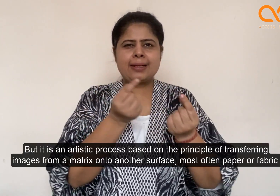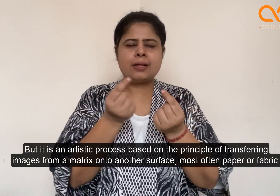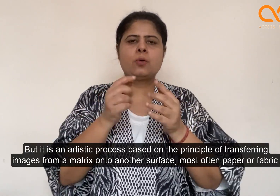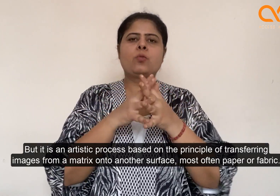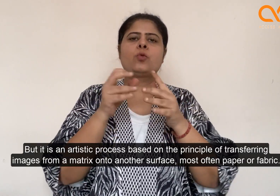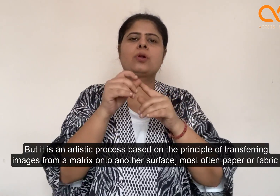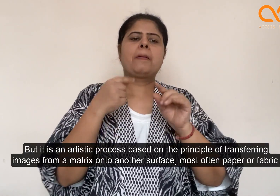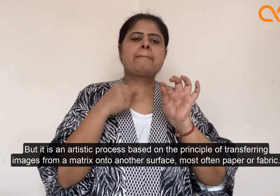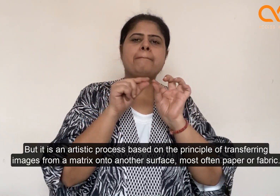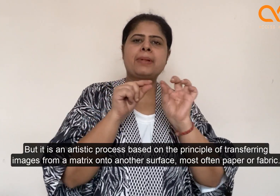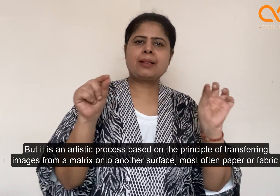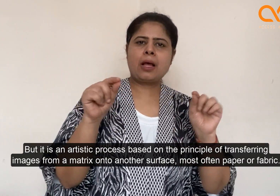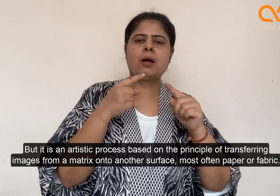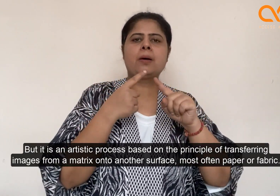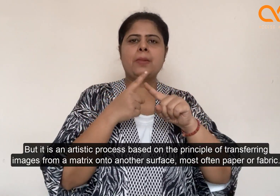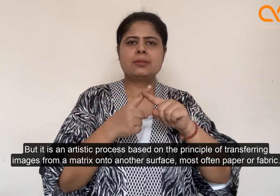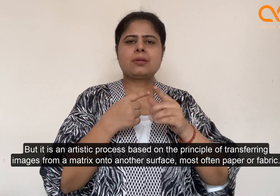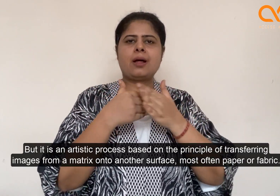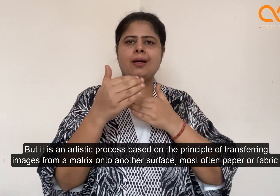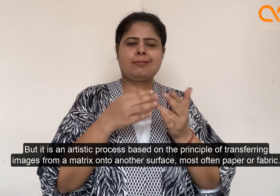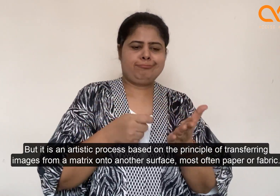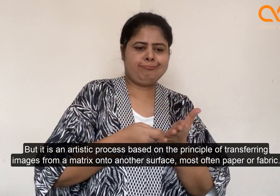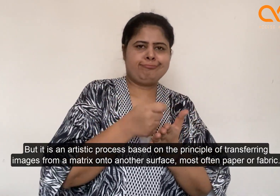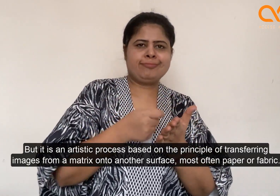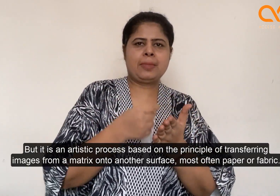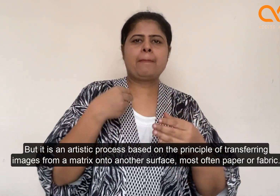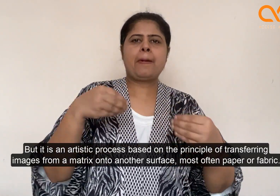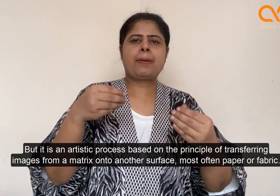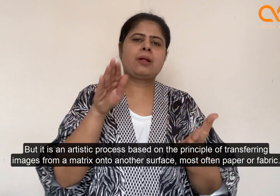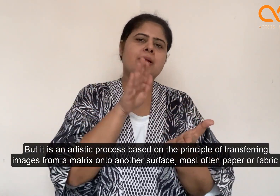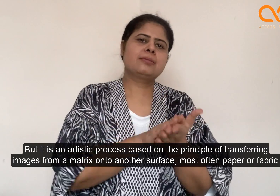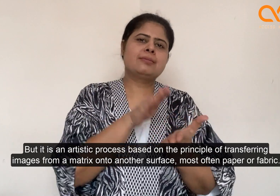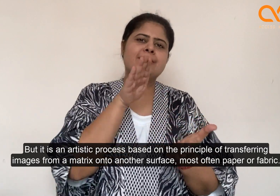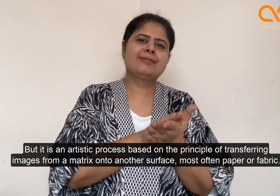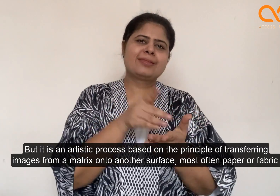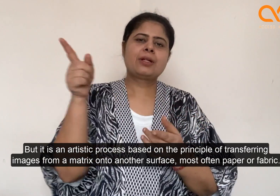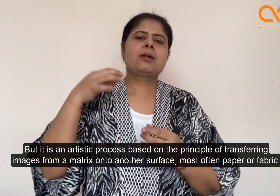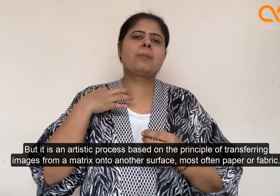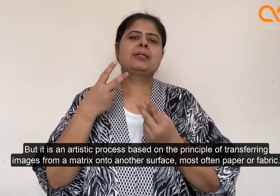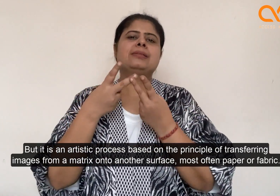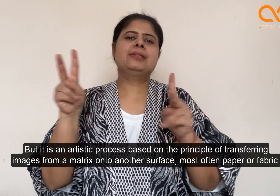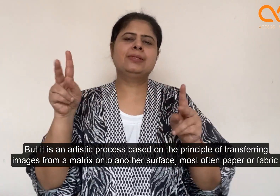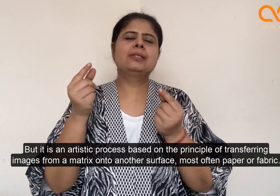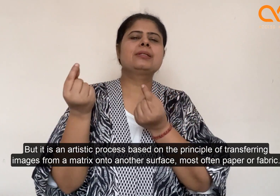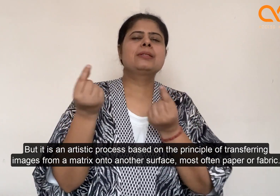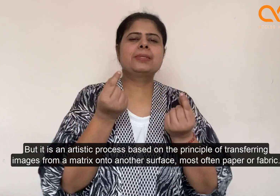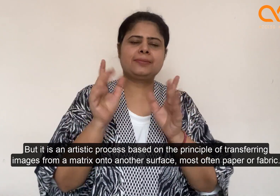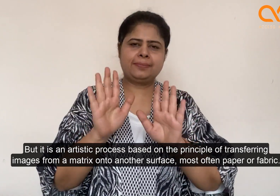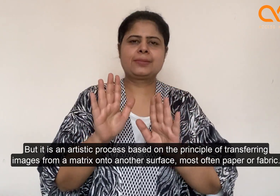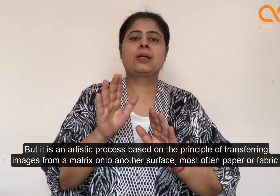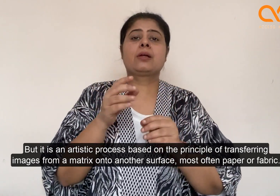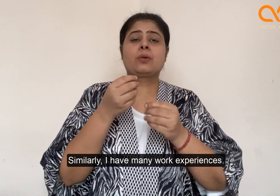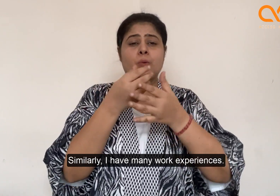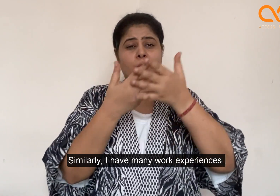जाती है परन्तु यहाँ थोड़ी अलग प्रक्तिया है जिसमें ब्लोक्स की जगह चित्रों को किजी कपड़े पर छापा जाता है